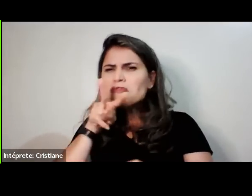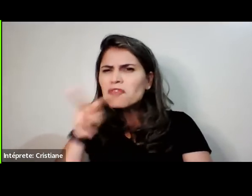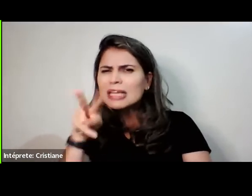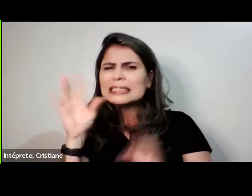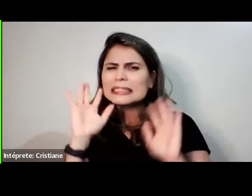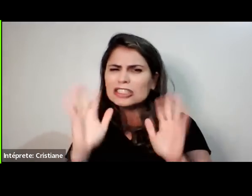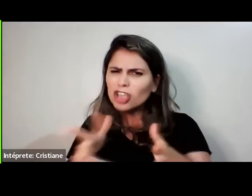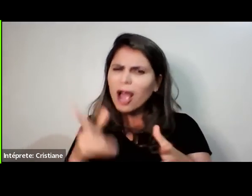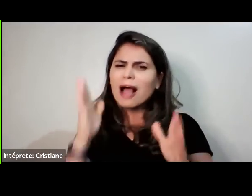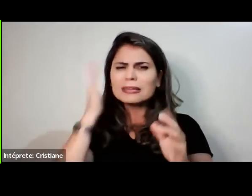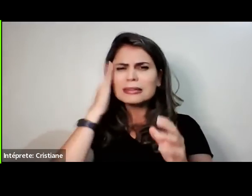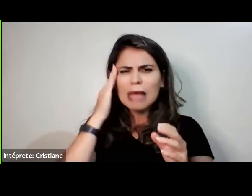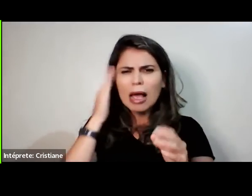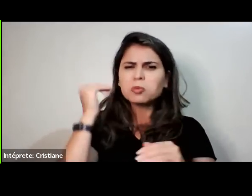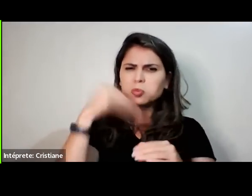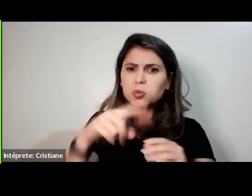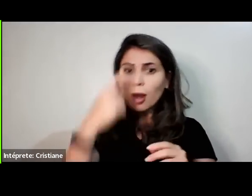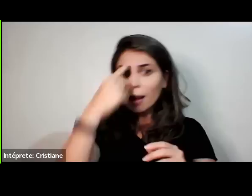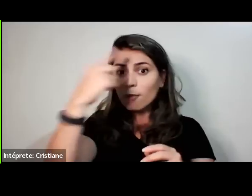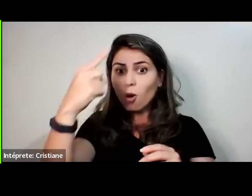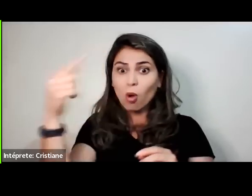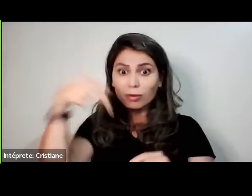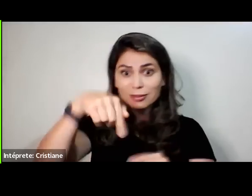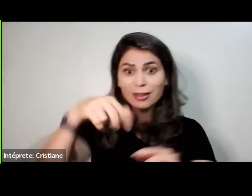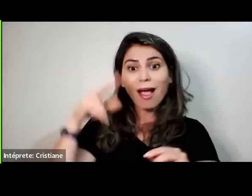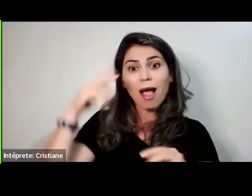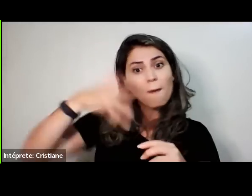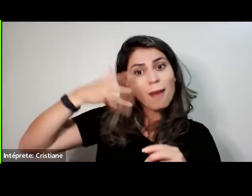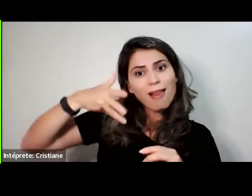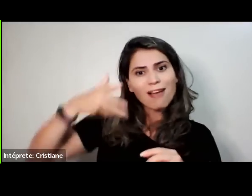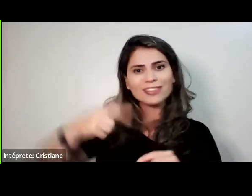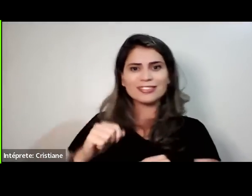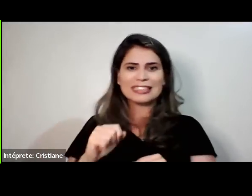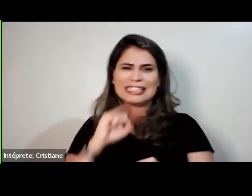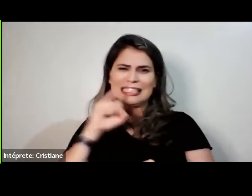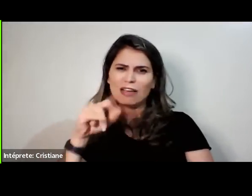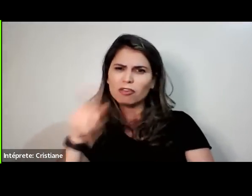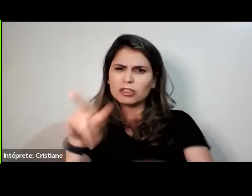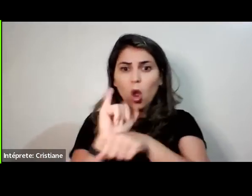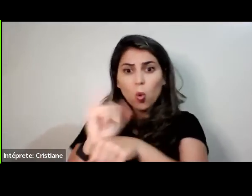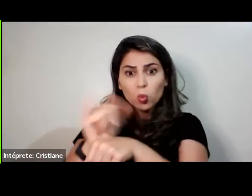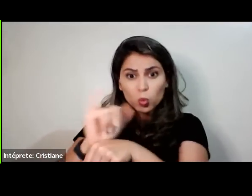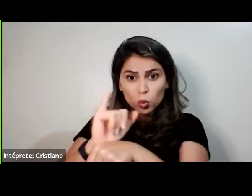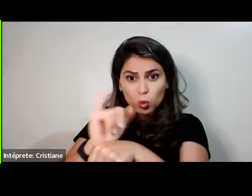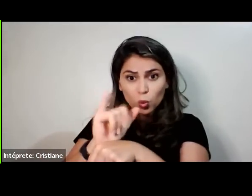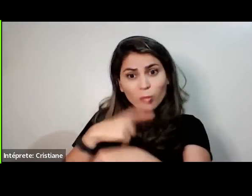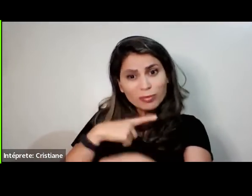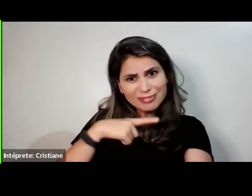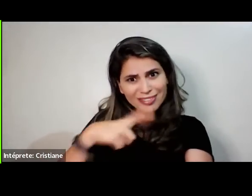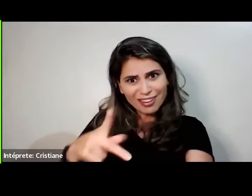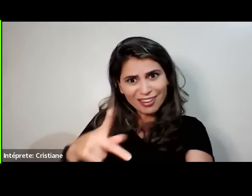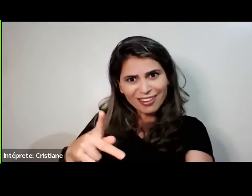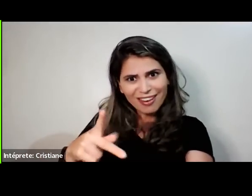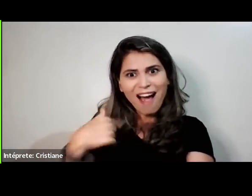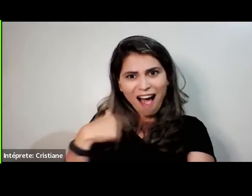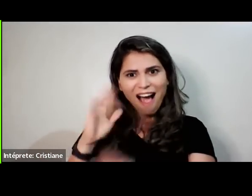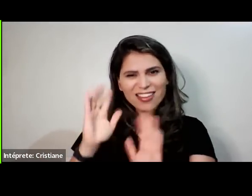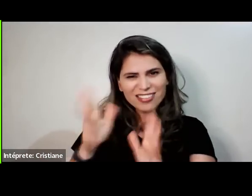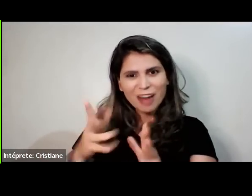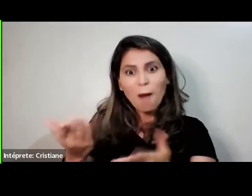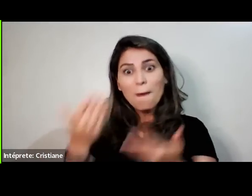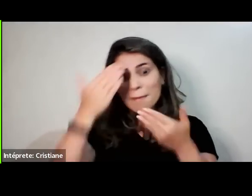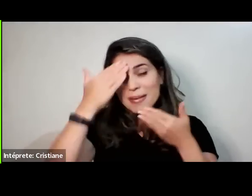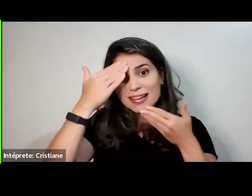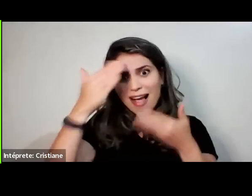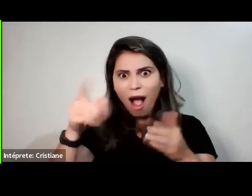está assistindo lá. Fico feliz que você esteja conectado. Também no YouTube, né? Já estamos chegando a 60